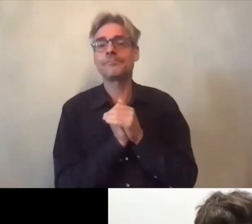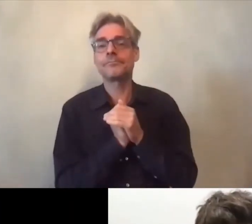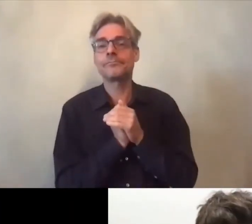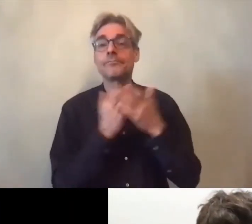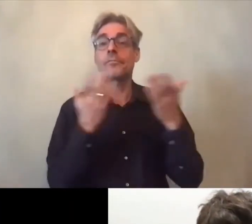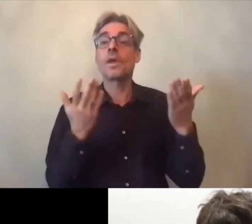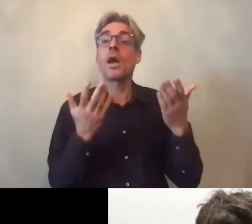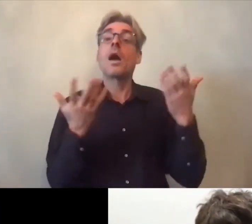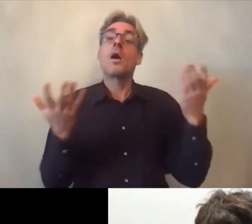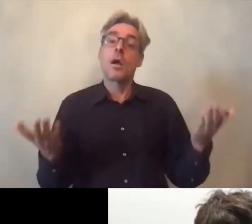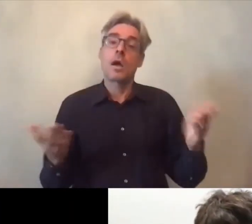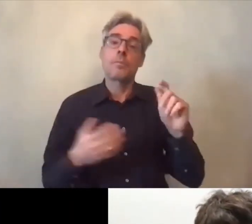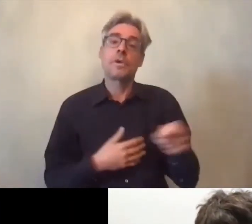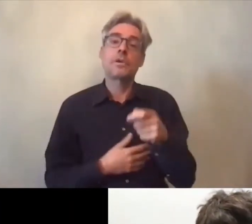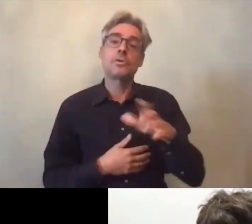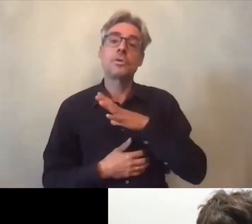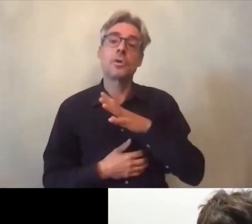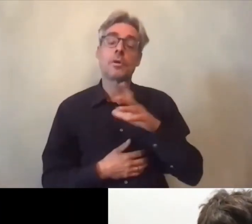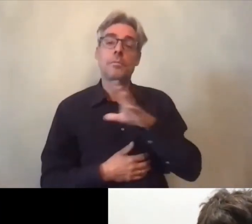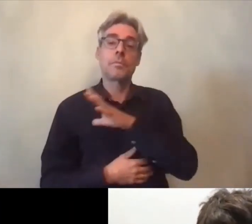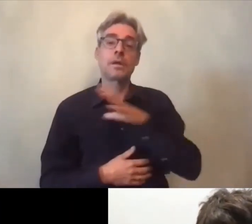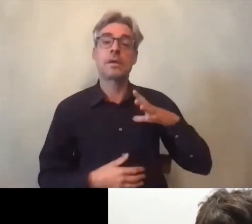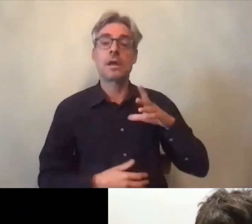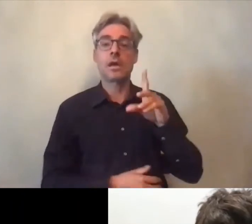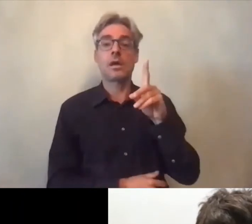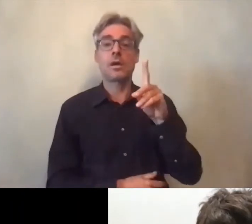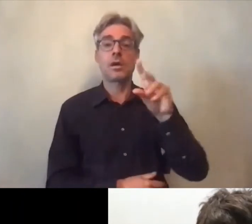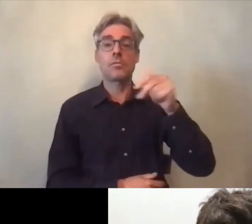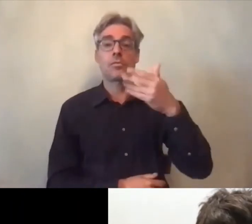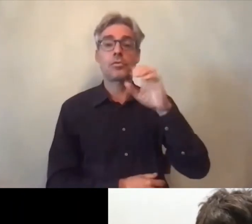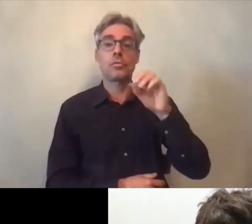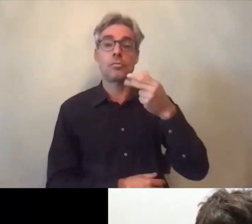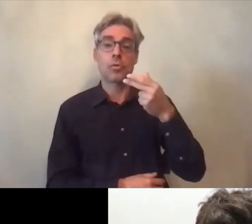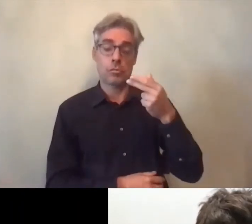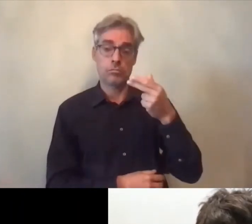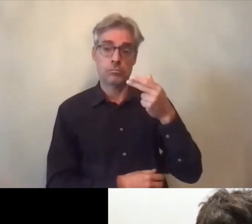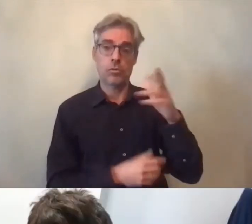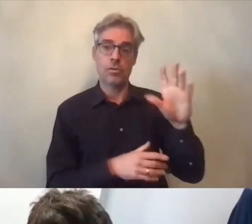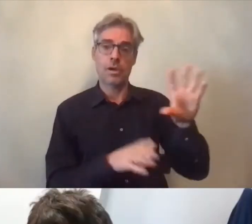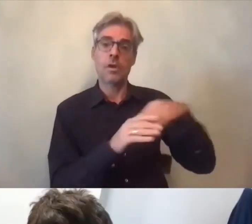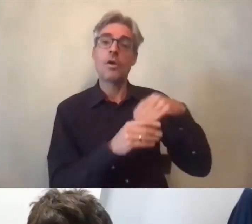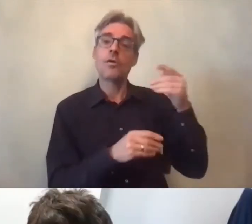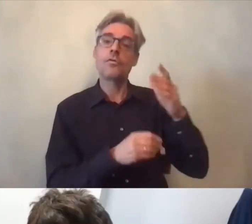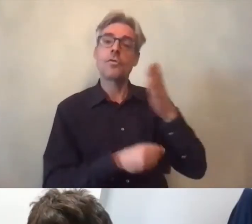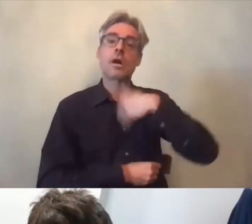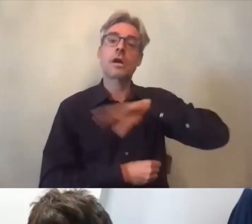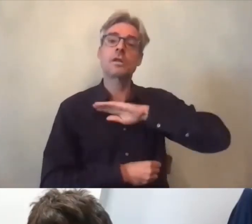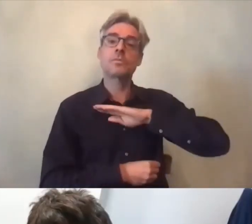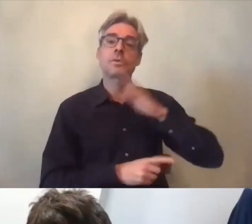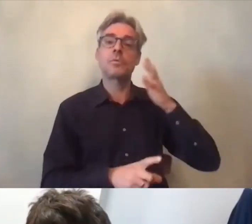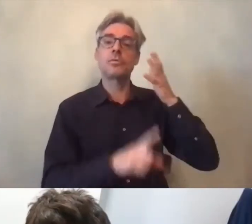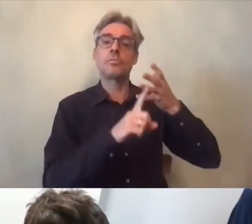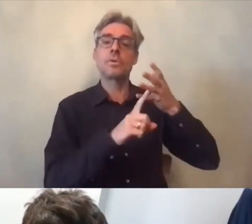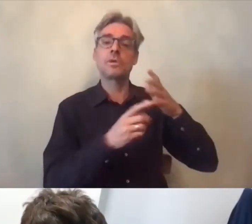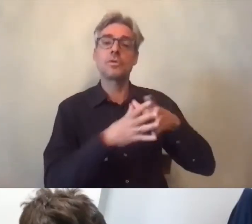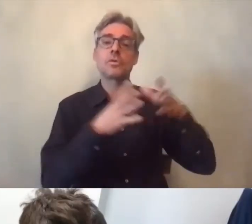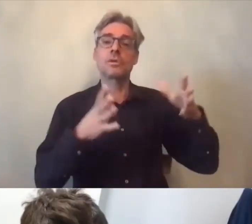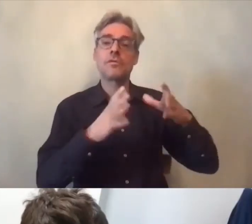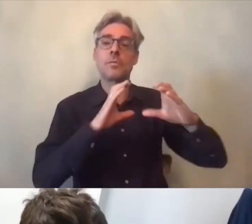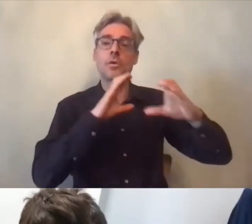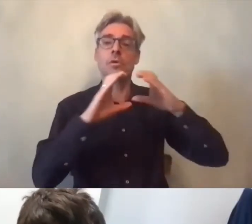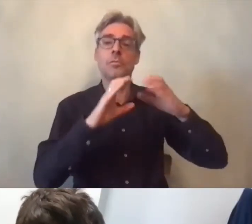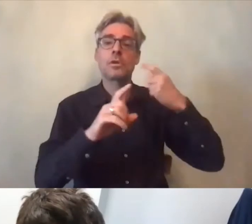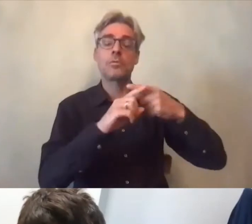accueillerons également Isabelle Dumont Isabelle vous êtes chargée de mission communication et développement associatif auprès de l